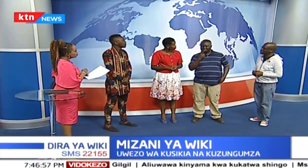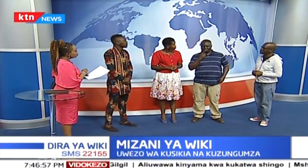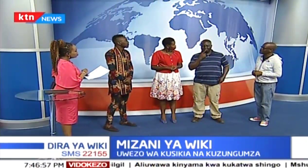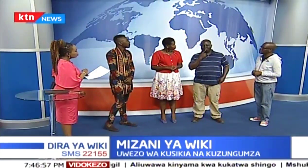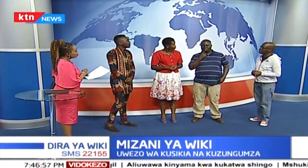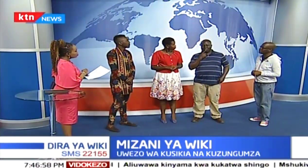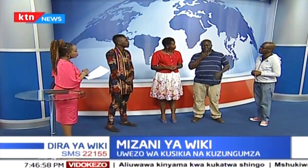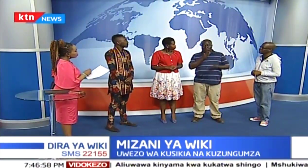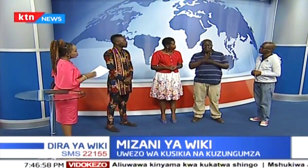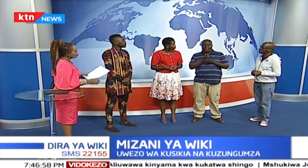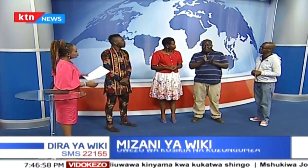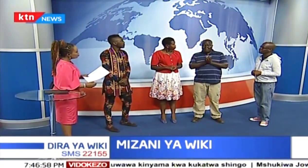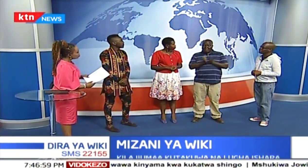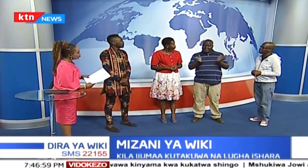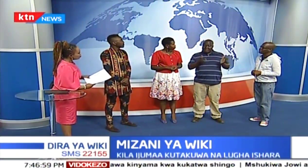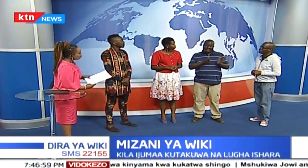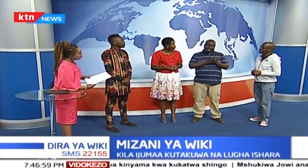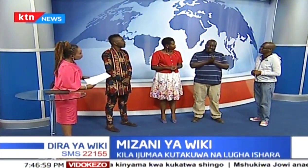tu kidogo,